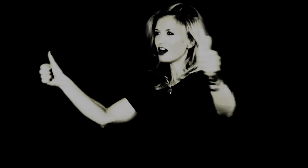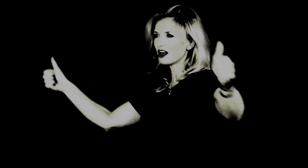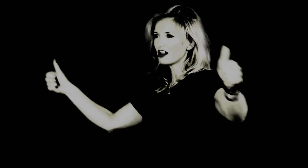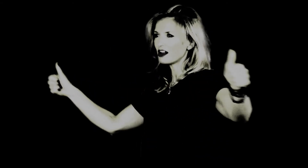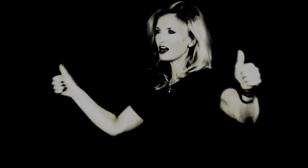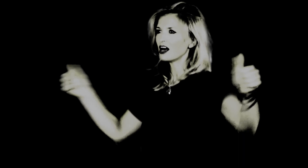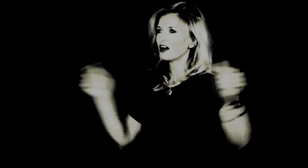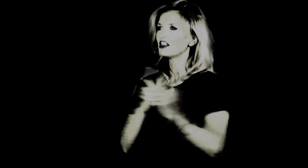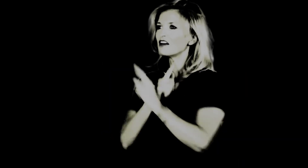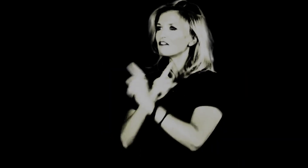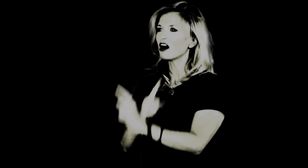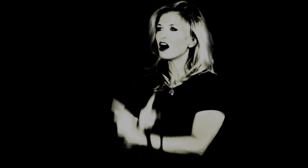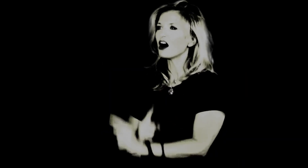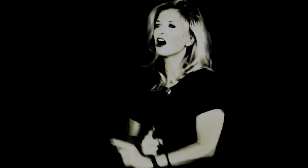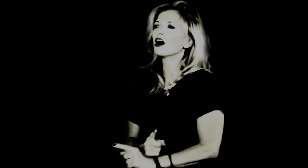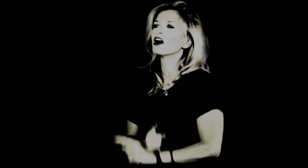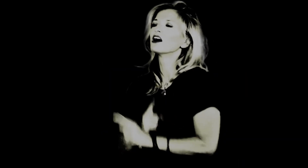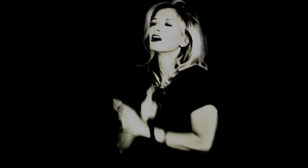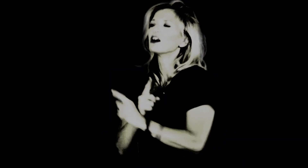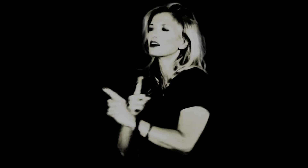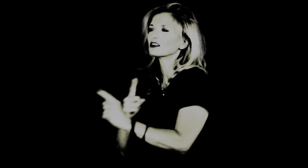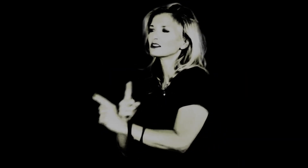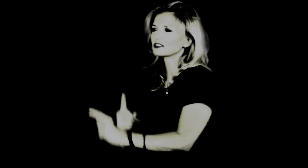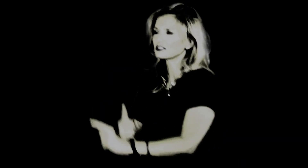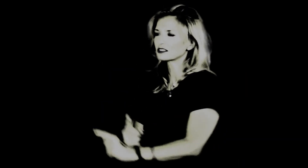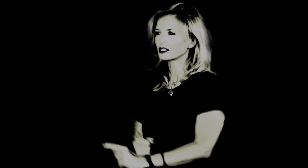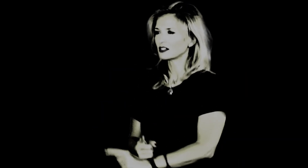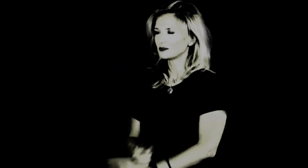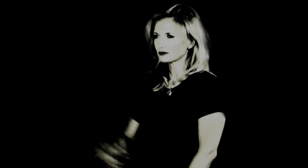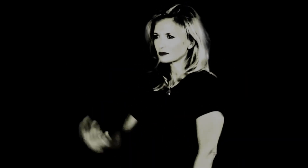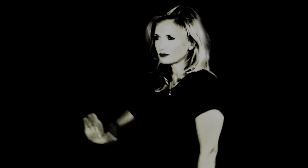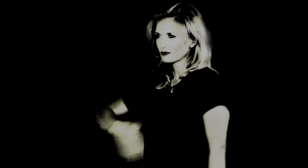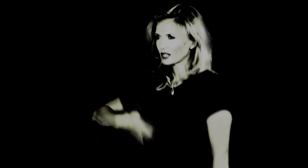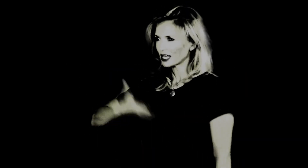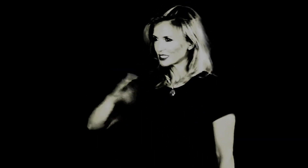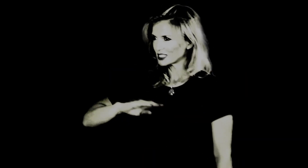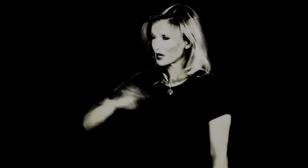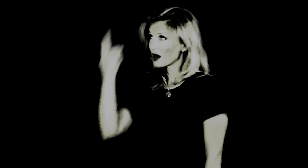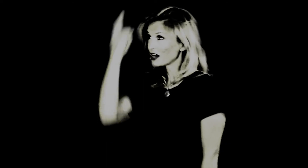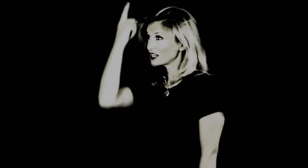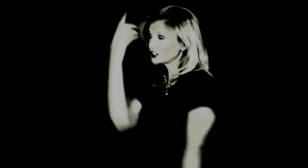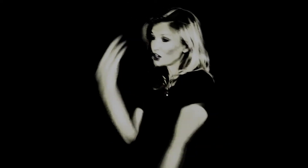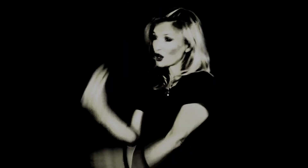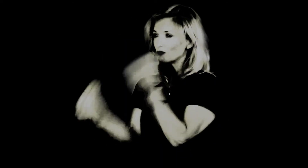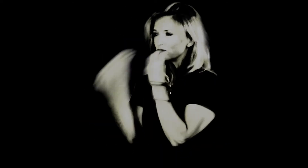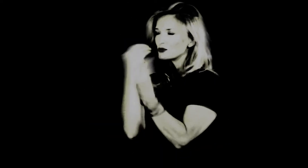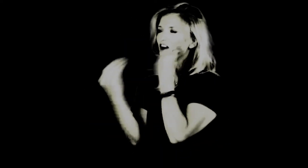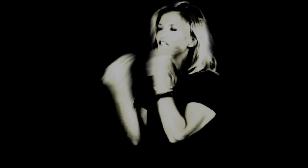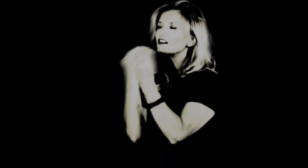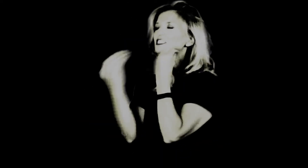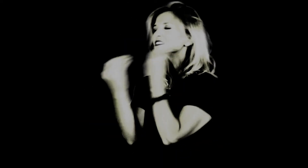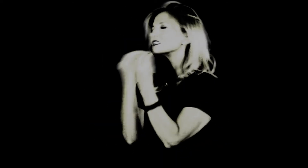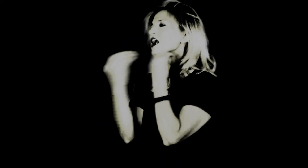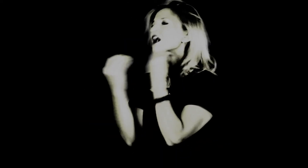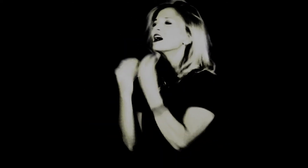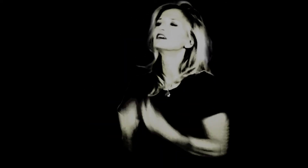défense Gracier par les dieux pour un